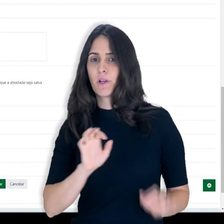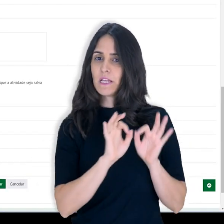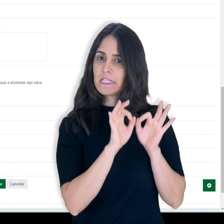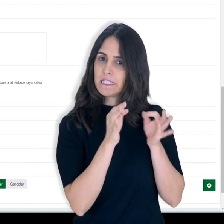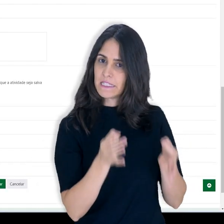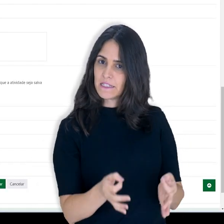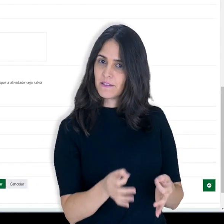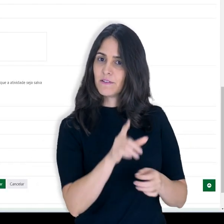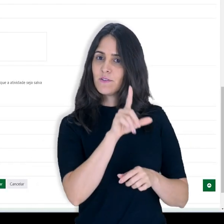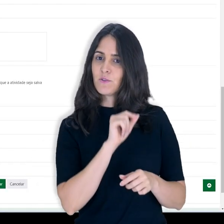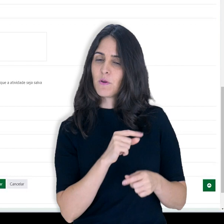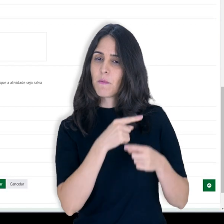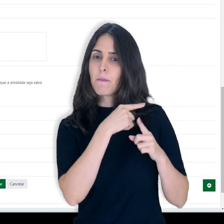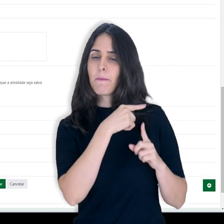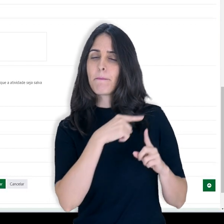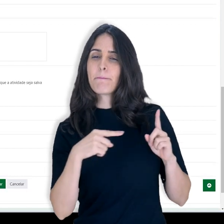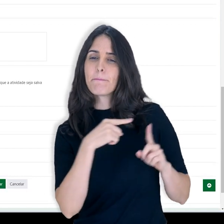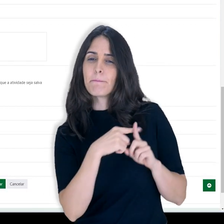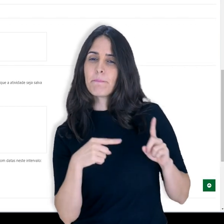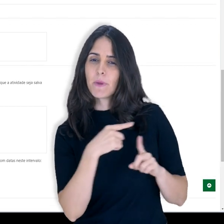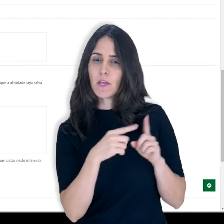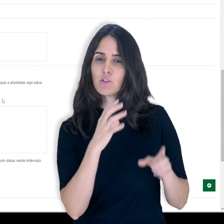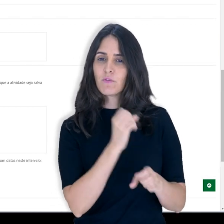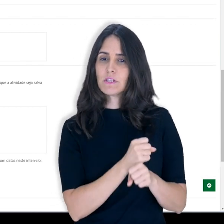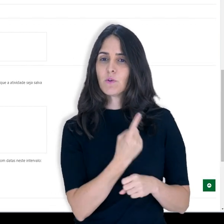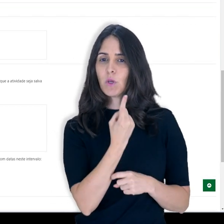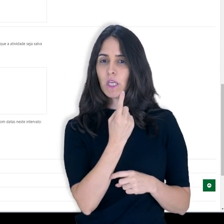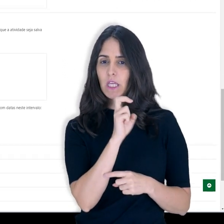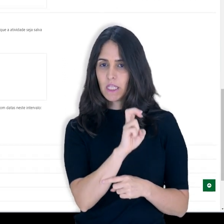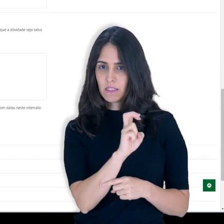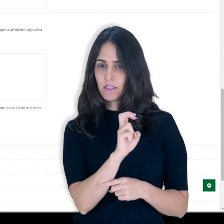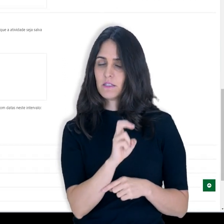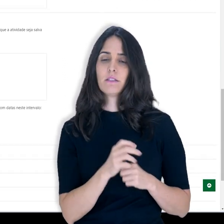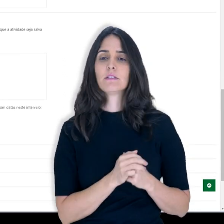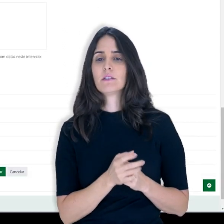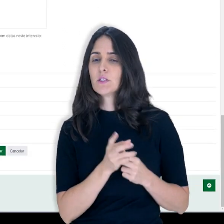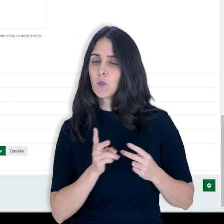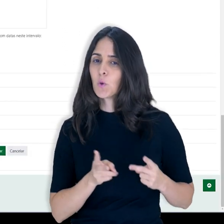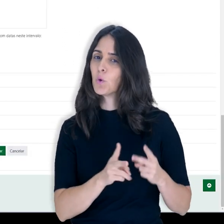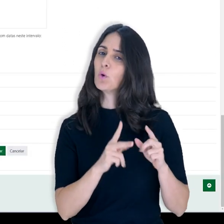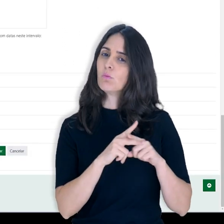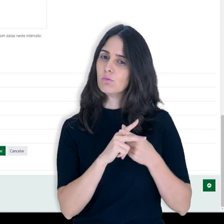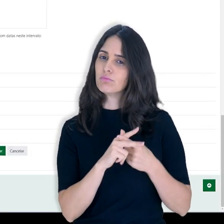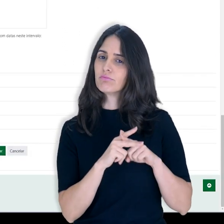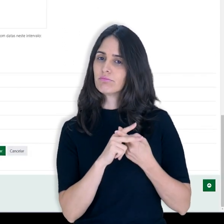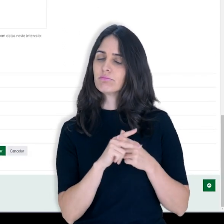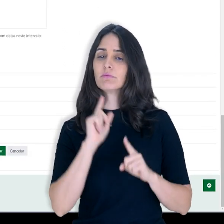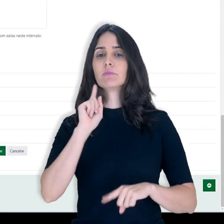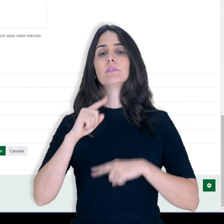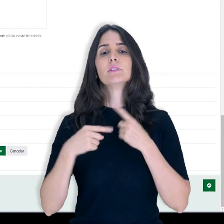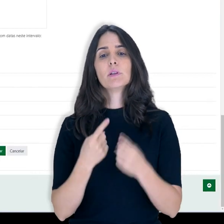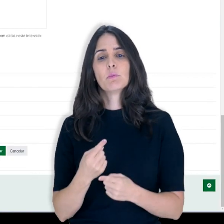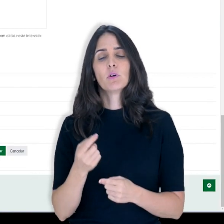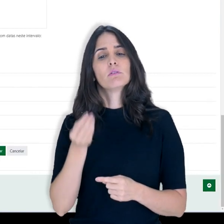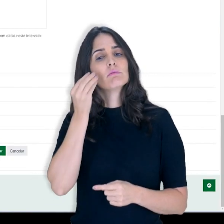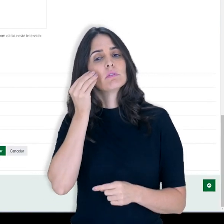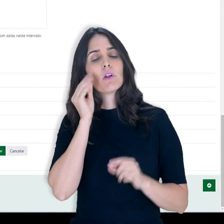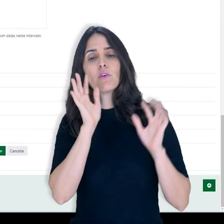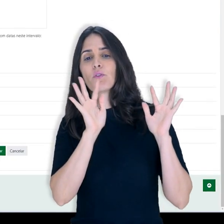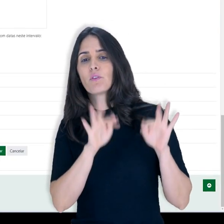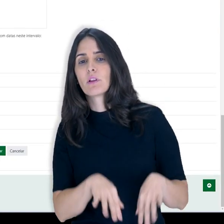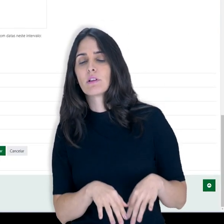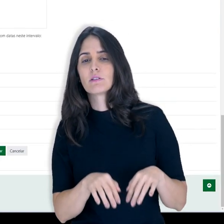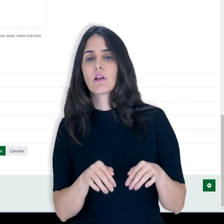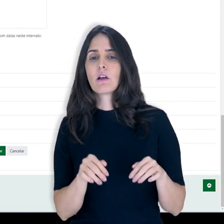avaliação simples e vou escolher a média das avaliações, 15 pontos, e vou continuar aqui minha configuração.